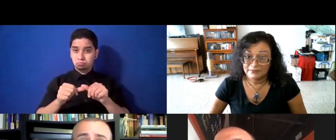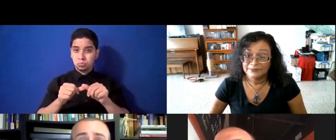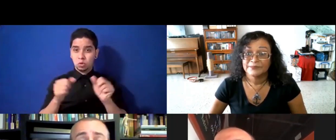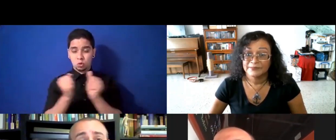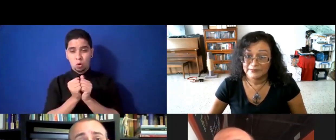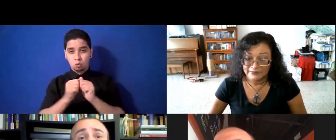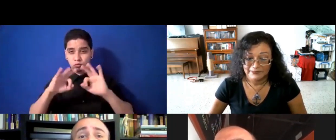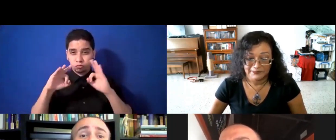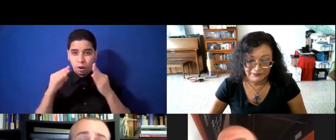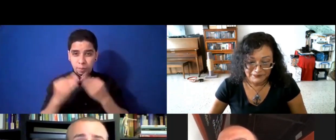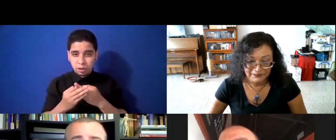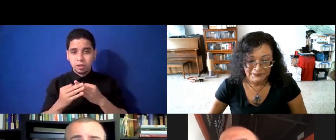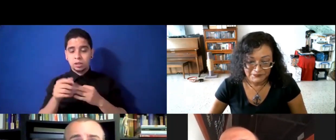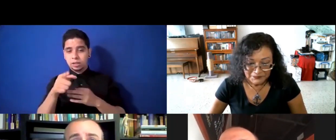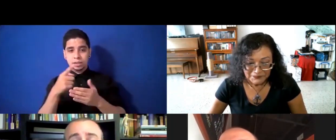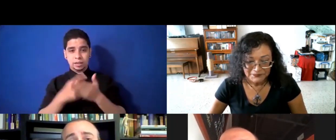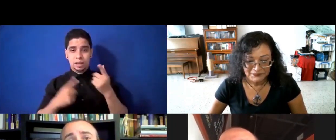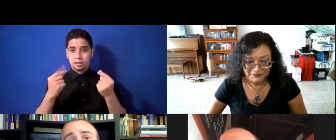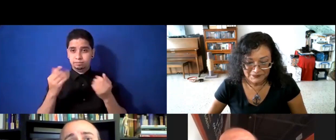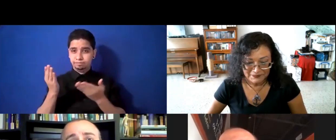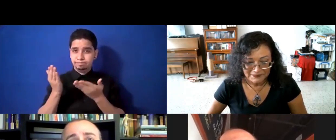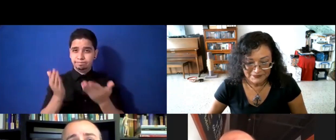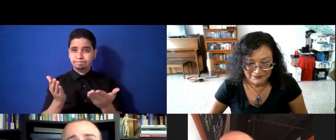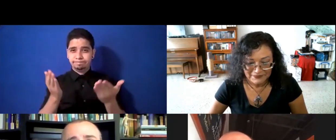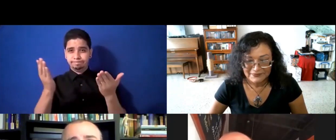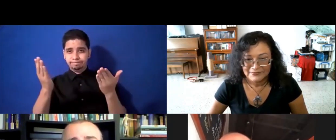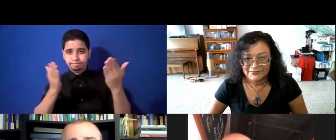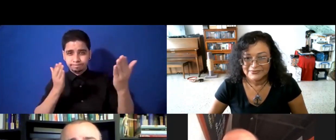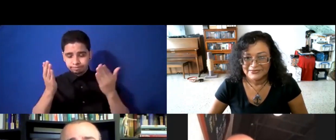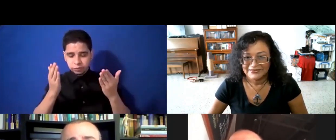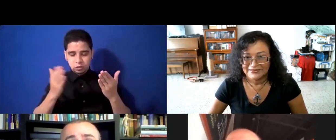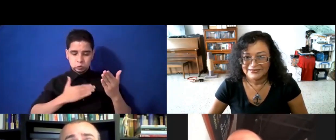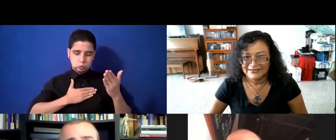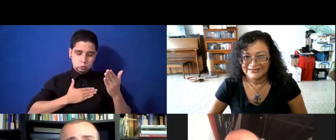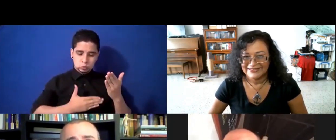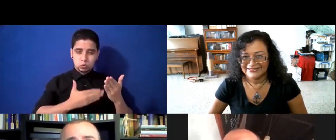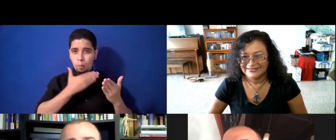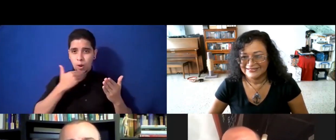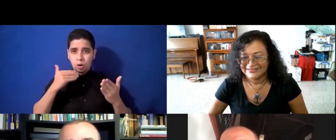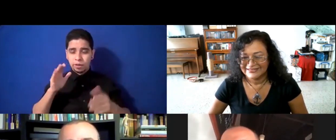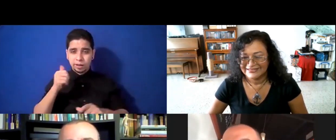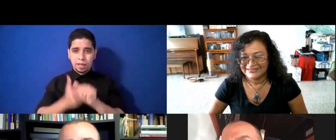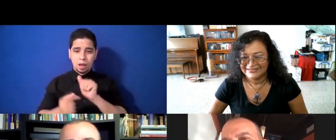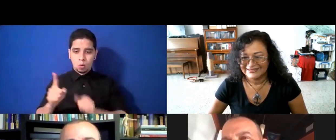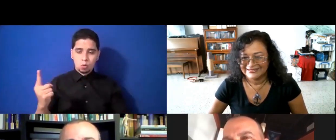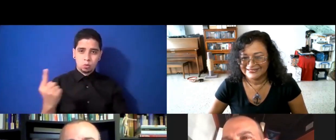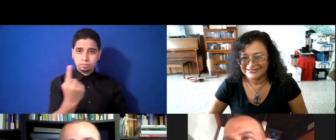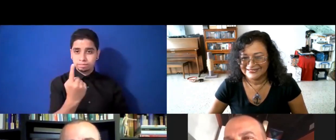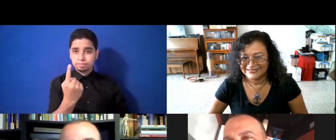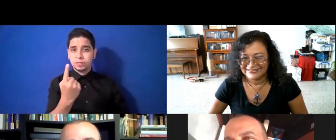y está ahí, dando un servicio, y está ahí, dando lo mejor de ellos, y, aún así, sacan el tiempo, para